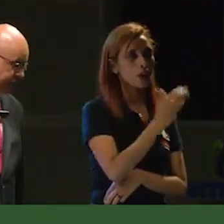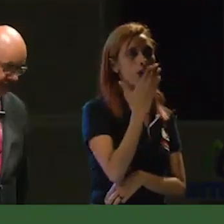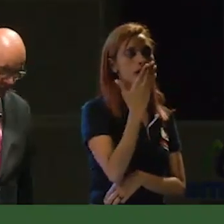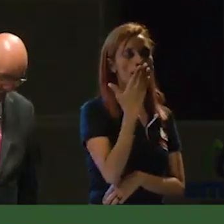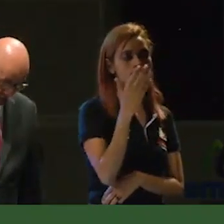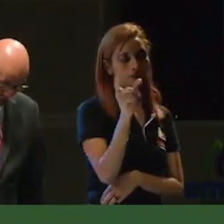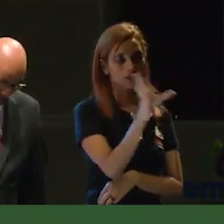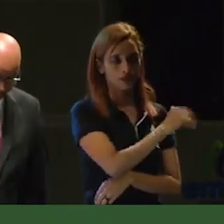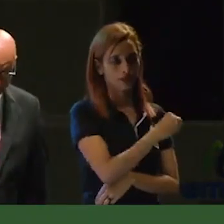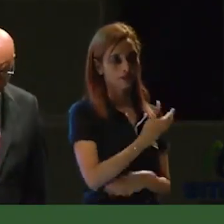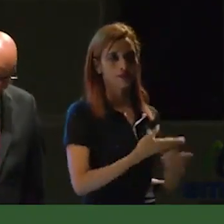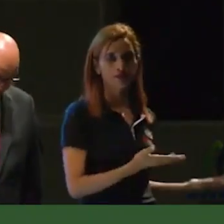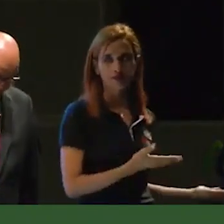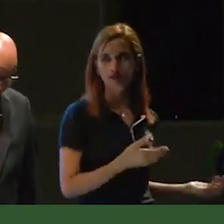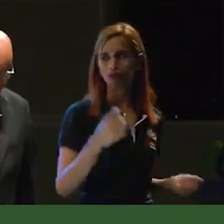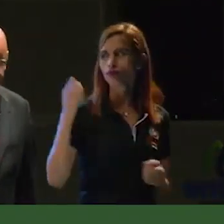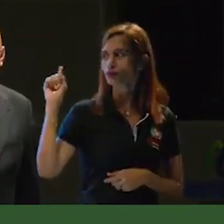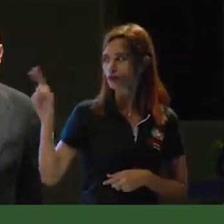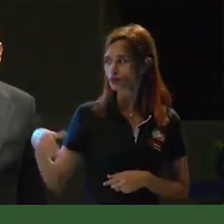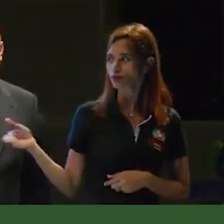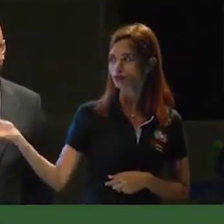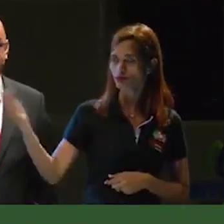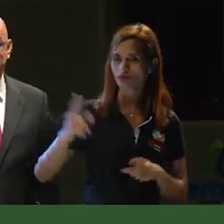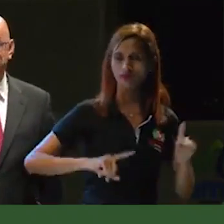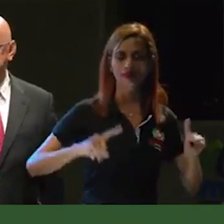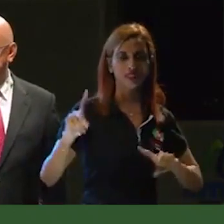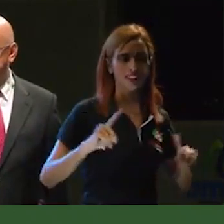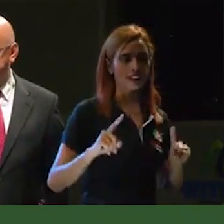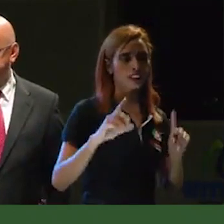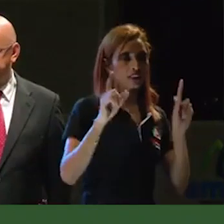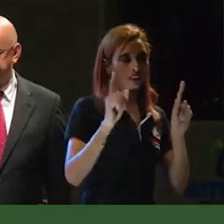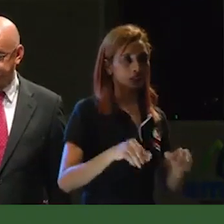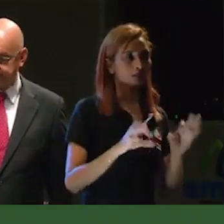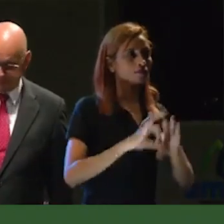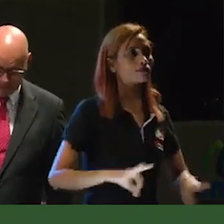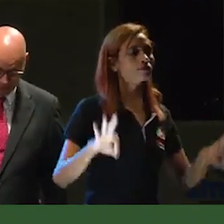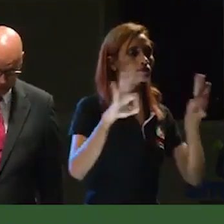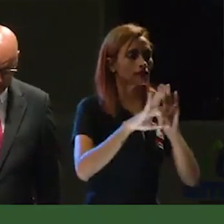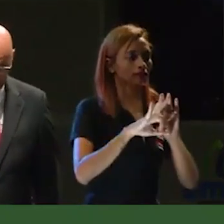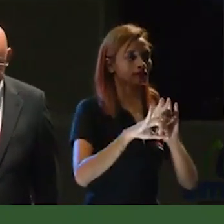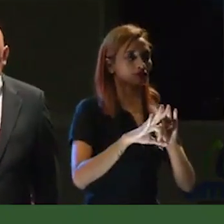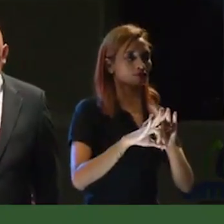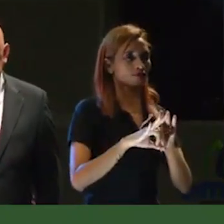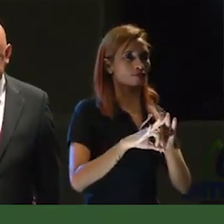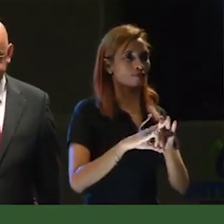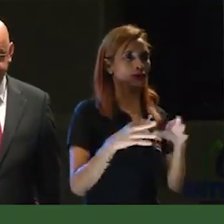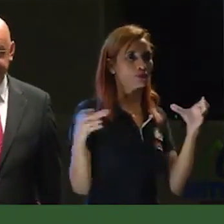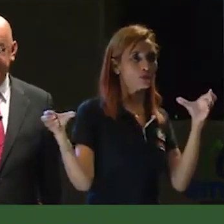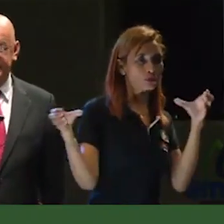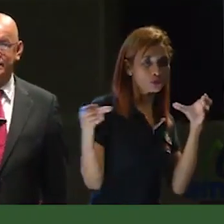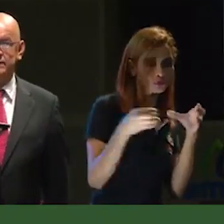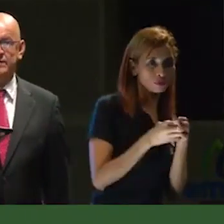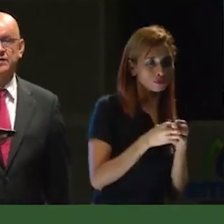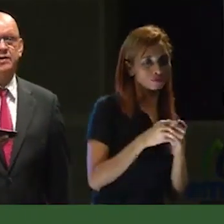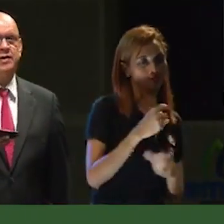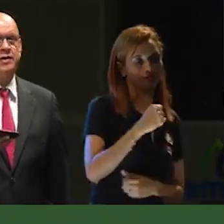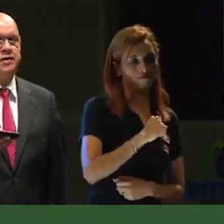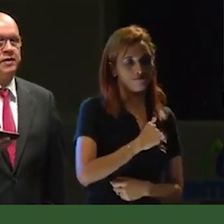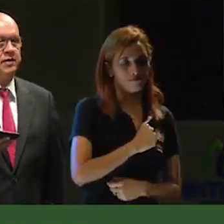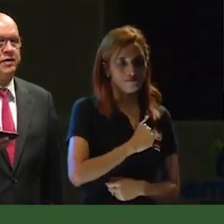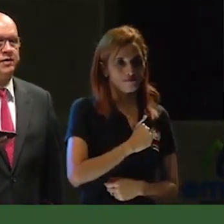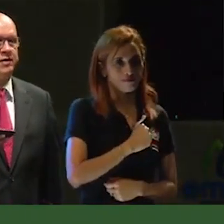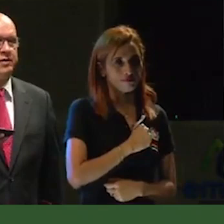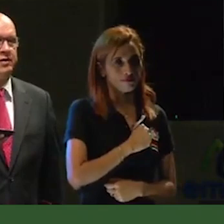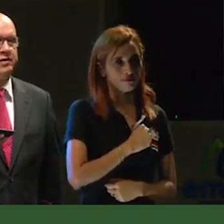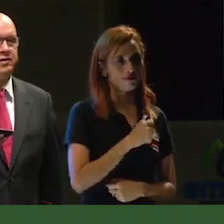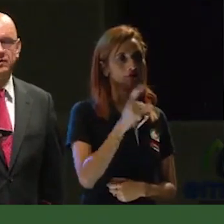todo mi equipo de trabajo desde la administración municipal. Y con algo muy importante. Con un equipo que llevo en el corazón que se